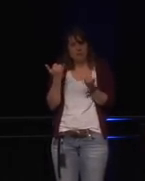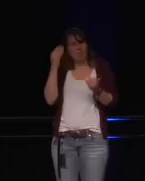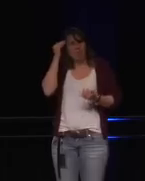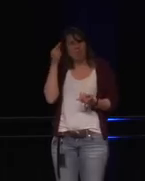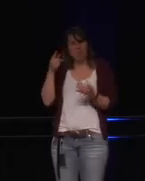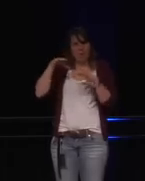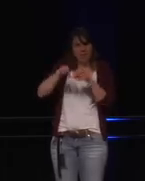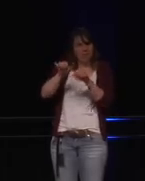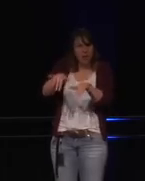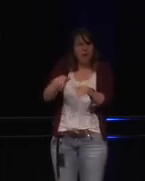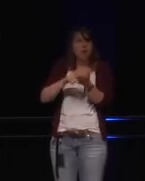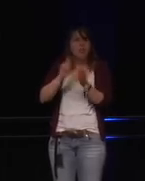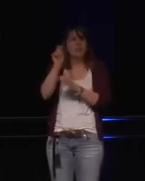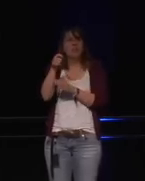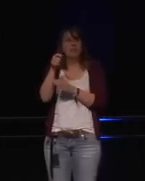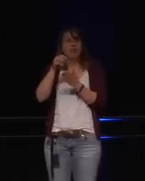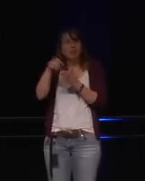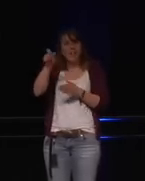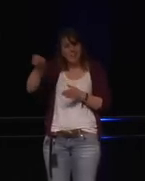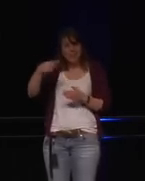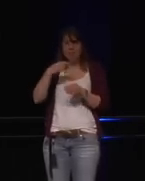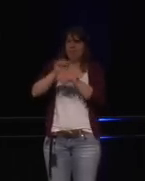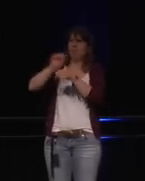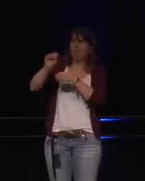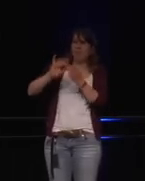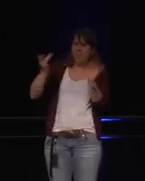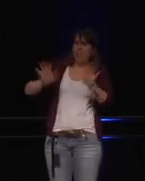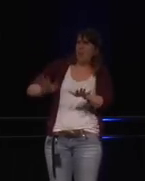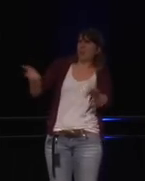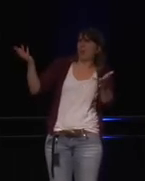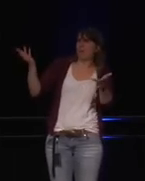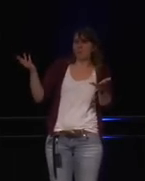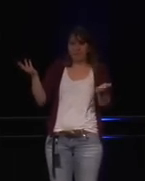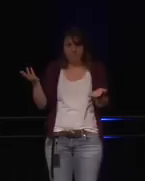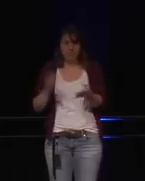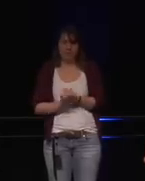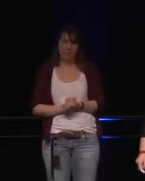Und darauf gekommen sind sie nur, wenn die Studenten sich beschwert haben, dass das Internet so langsam ist.